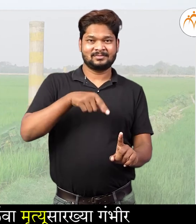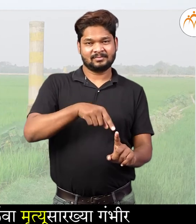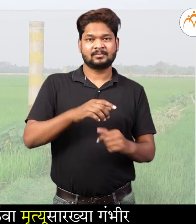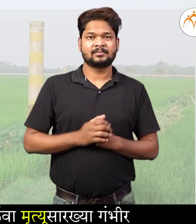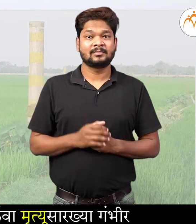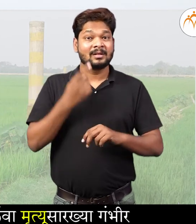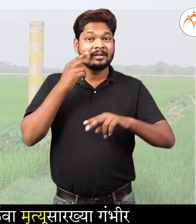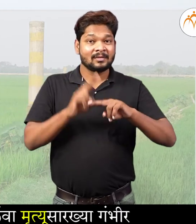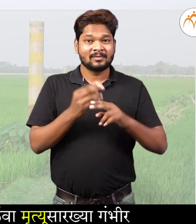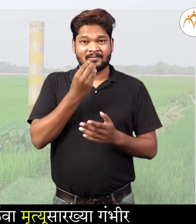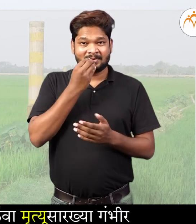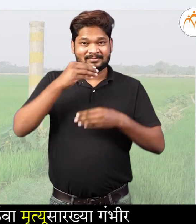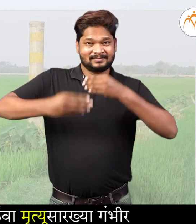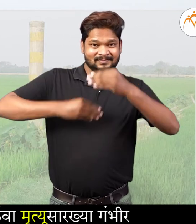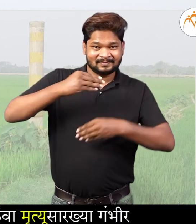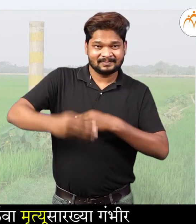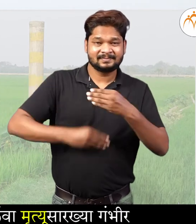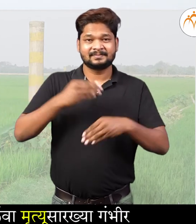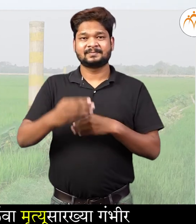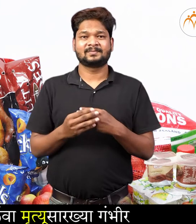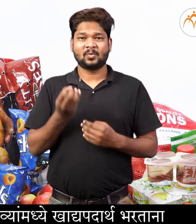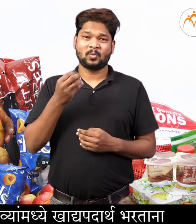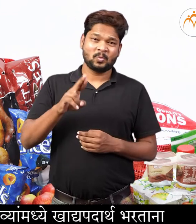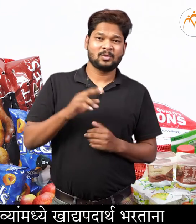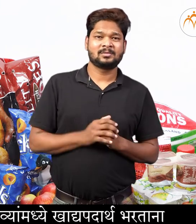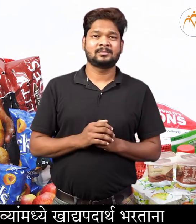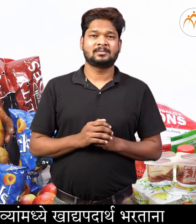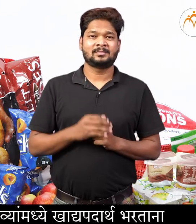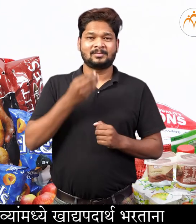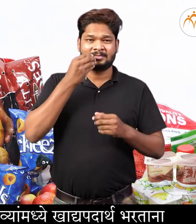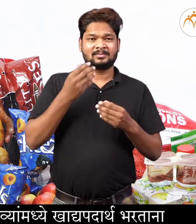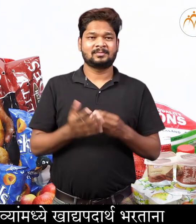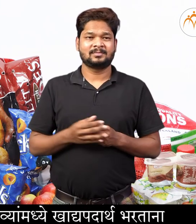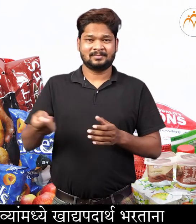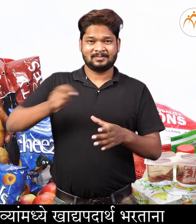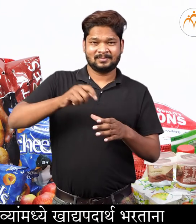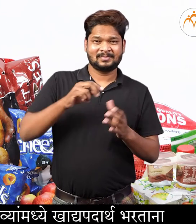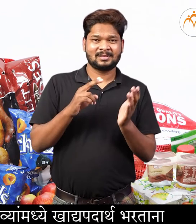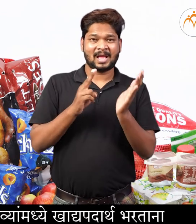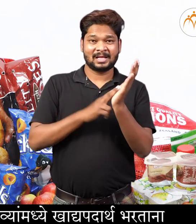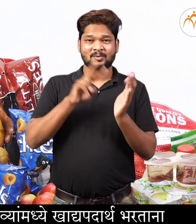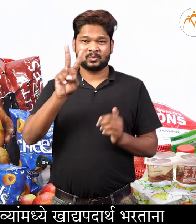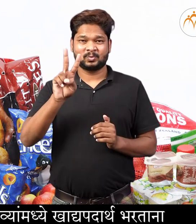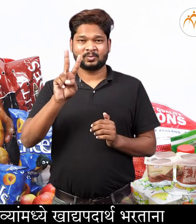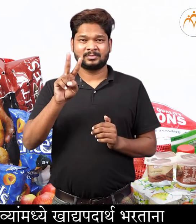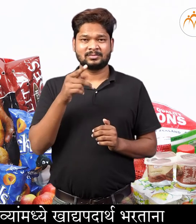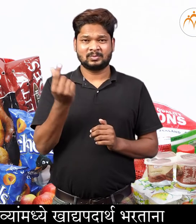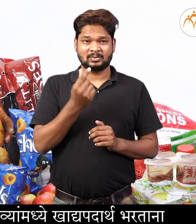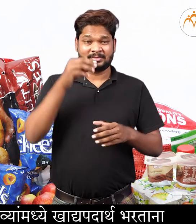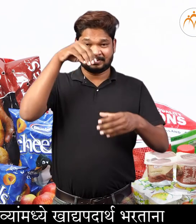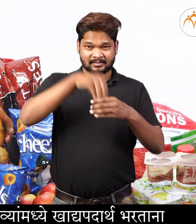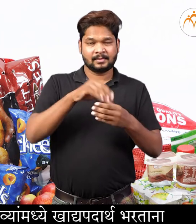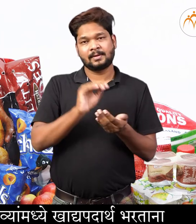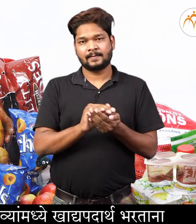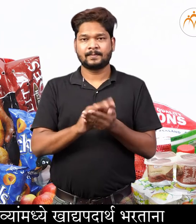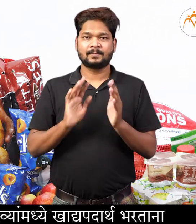सर्ख्या गंभीर आरोग्य समस्य ही उदभवु शक्तात फूड पैकेजिंग किवा हवाबंद पिश्वयान मदे खाद्य पदार्थ भरताना नाइट्रोजन